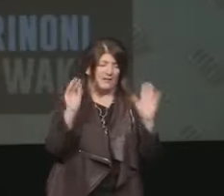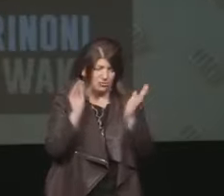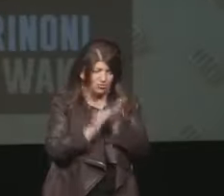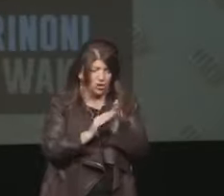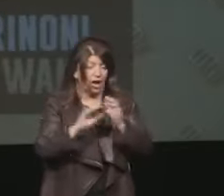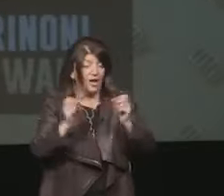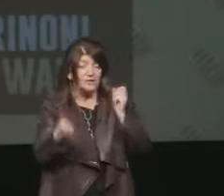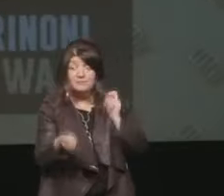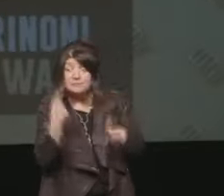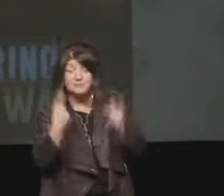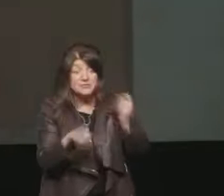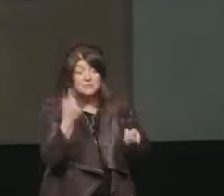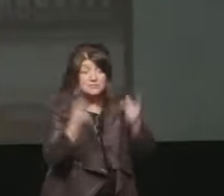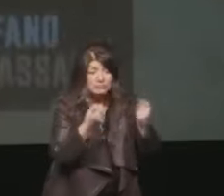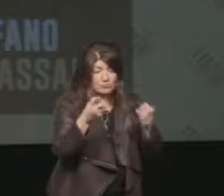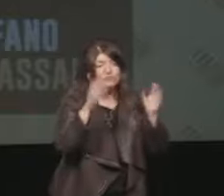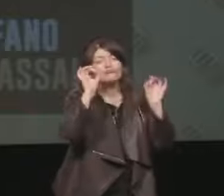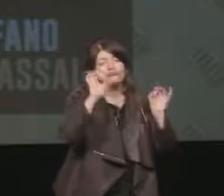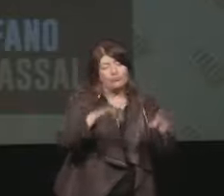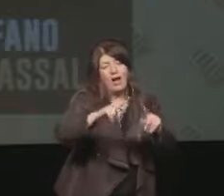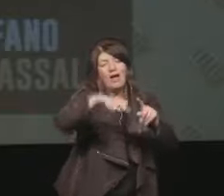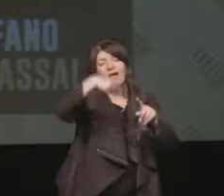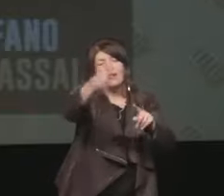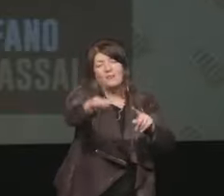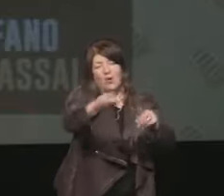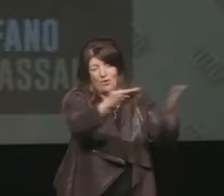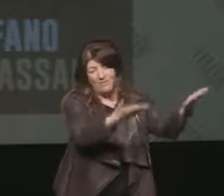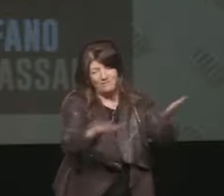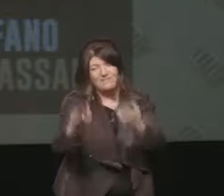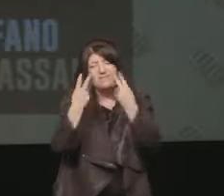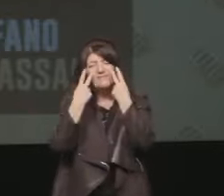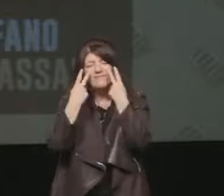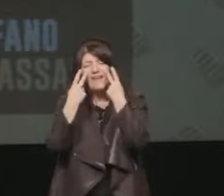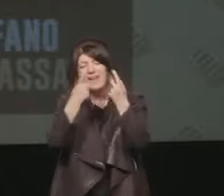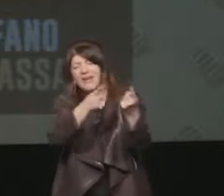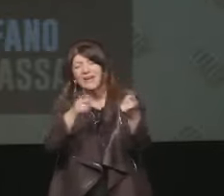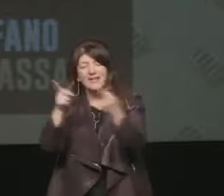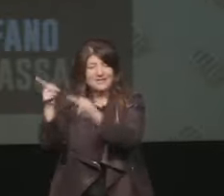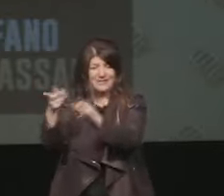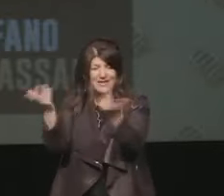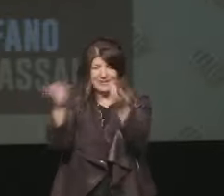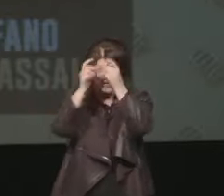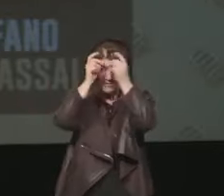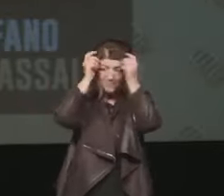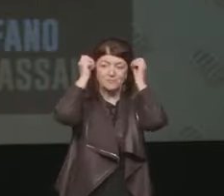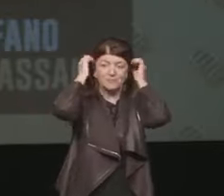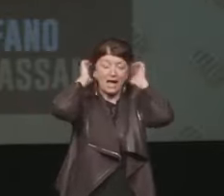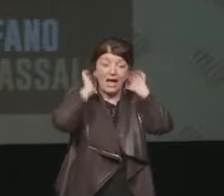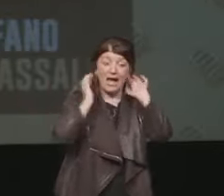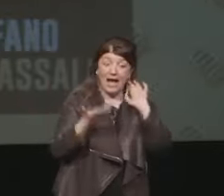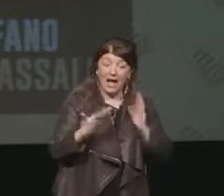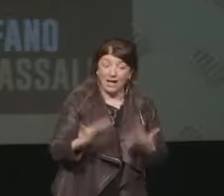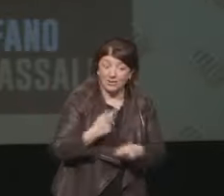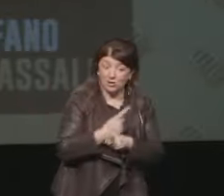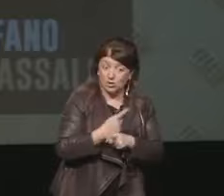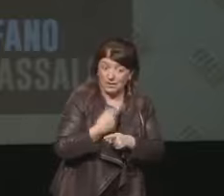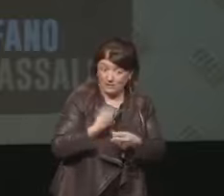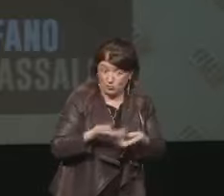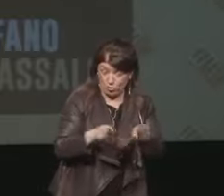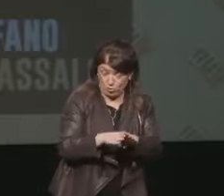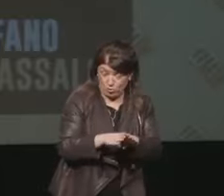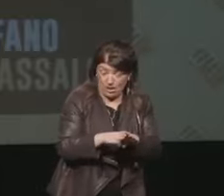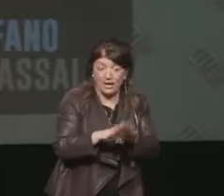altri autori questo accade spesso al salone sono in ballo poi entrano alla fine ecco prima di lasciarvi fatemi dire c'è poche